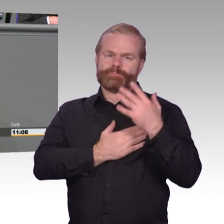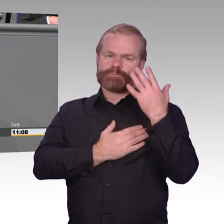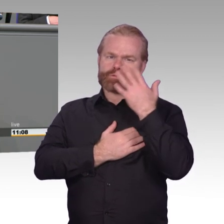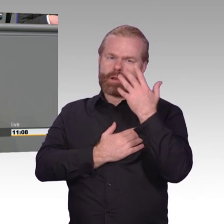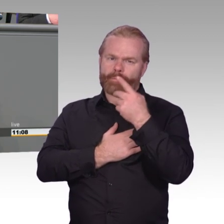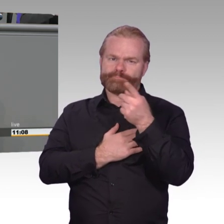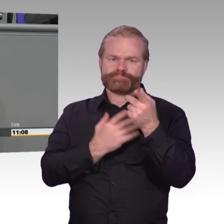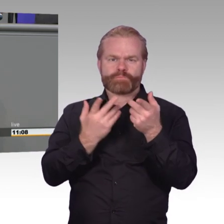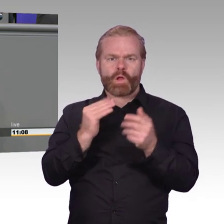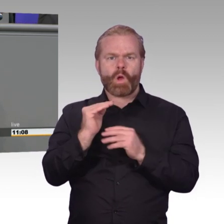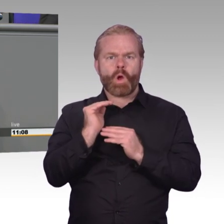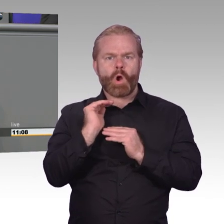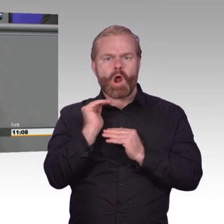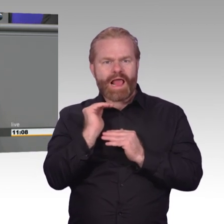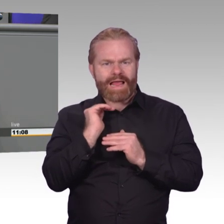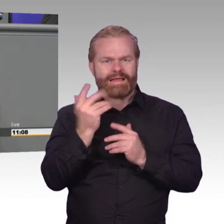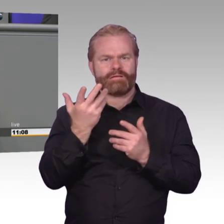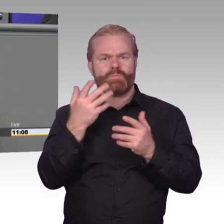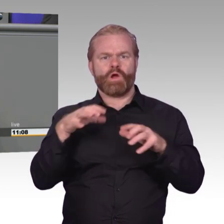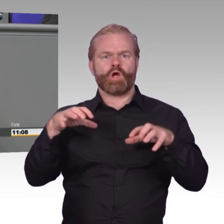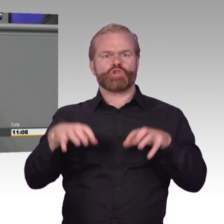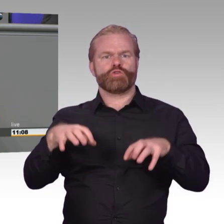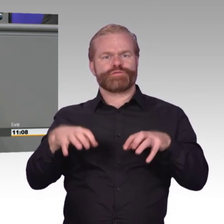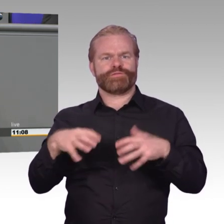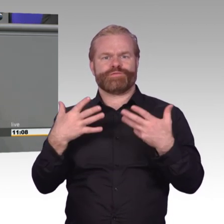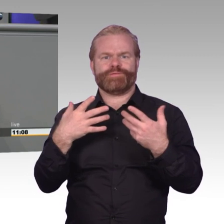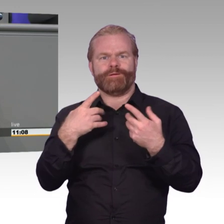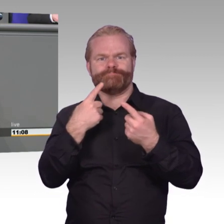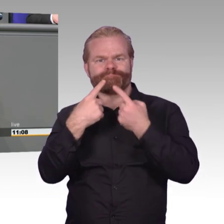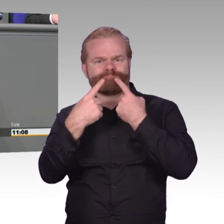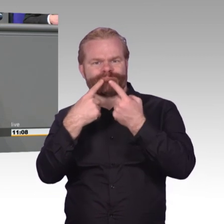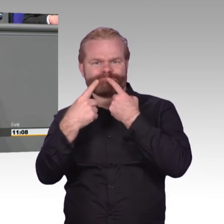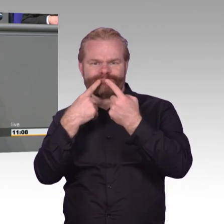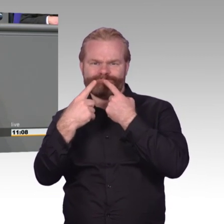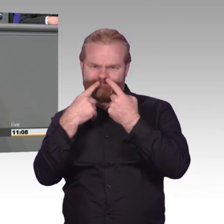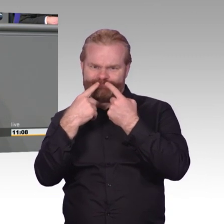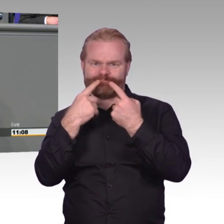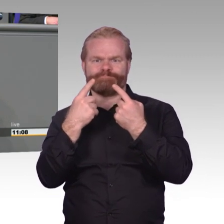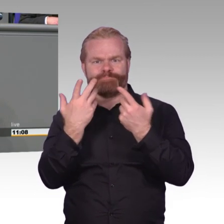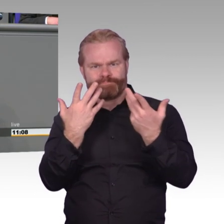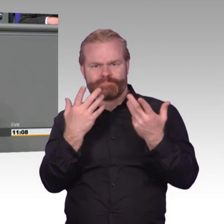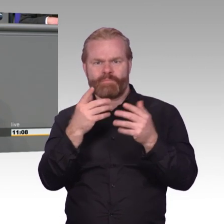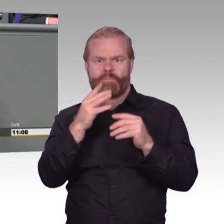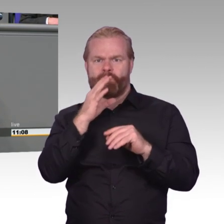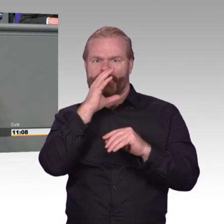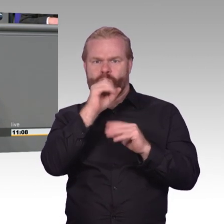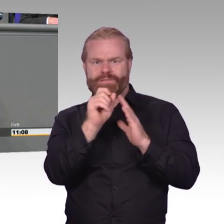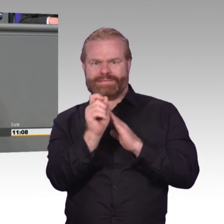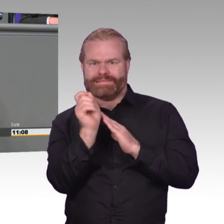Und das ist ja schon mal sehr erfreulich. Aber trotzdem tun die meisten dies, auch wenn häufig nicht bewusst. Denn wir